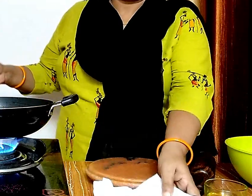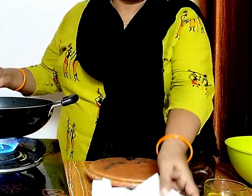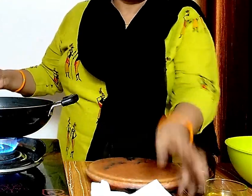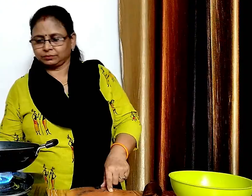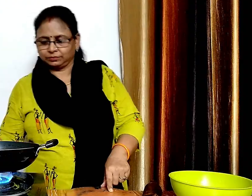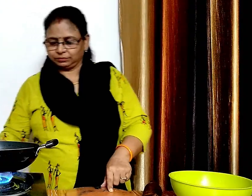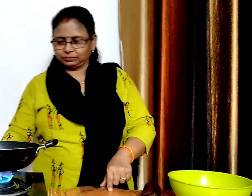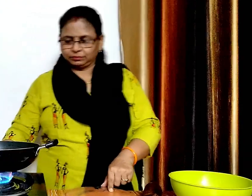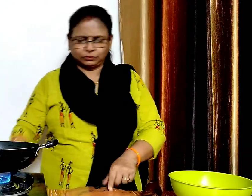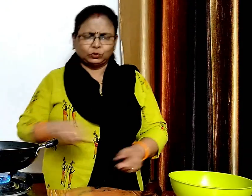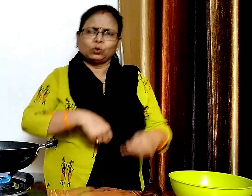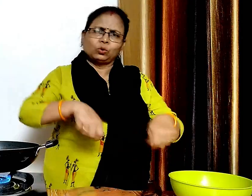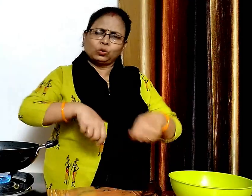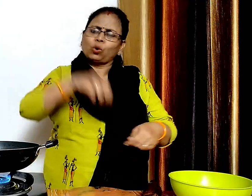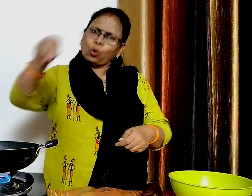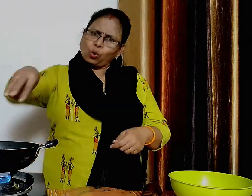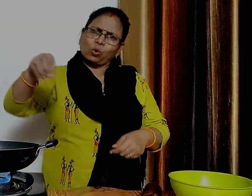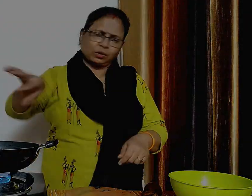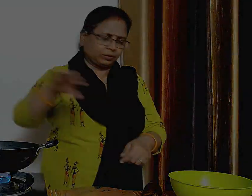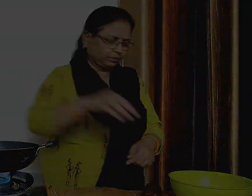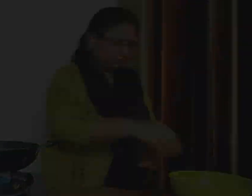इसी तरी के से बाकी पूरिया भी बना लेंगे